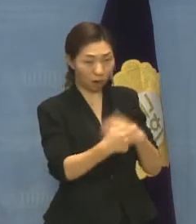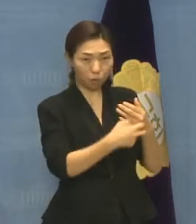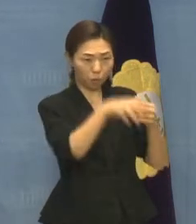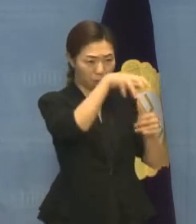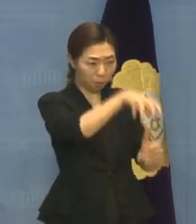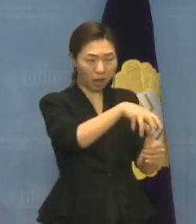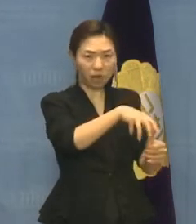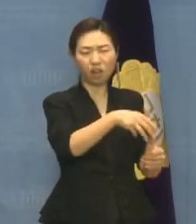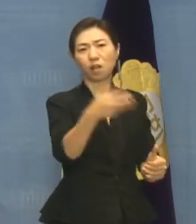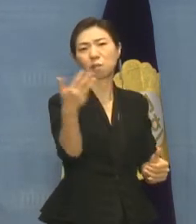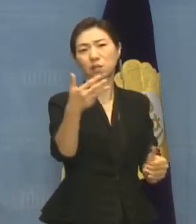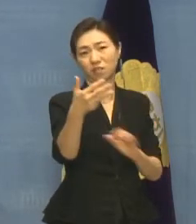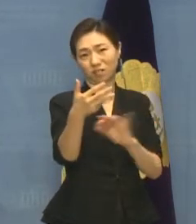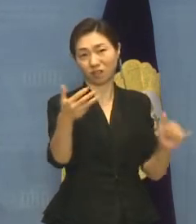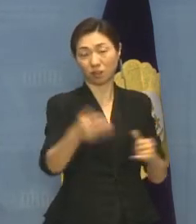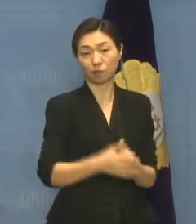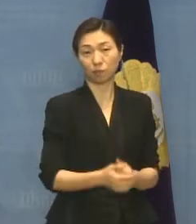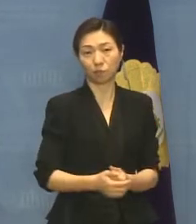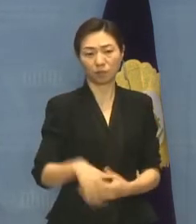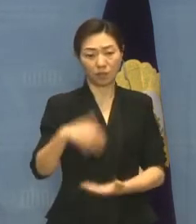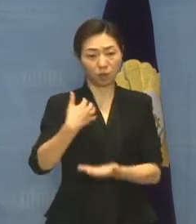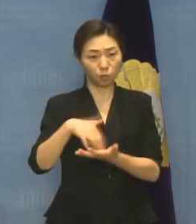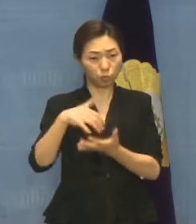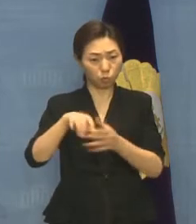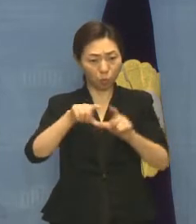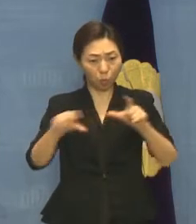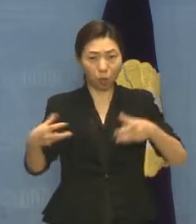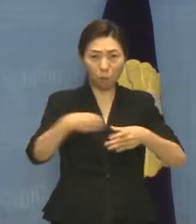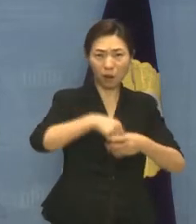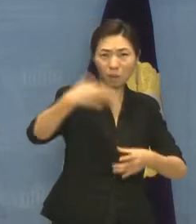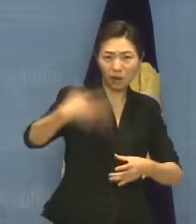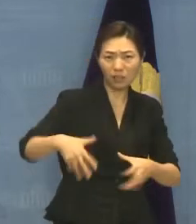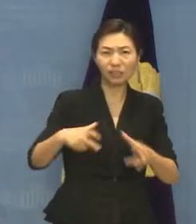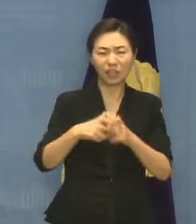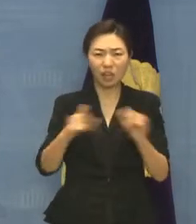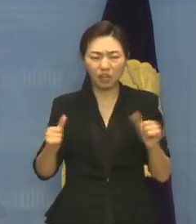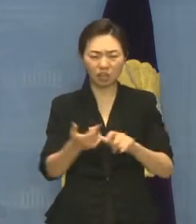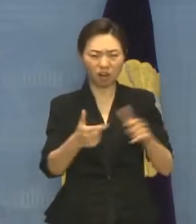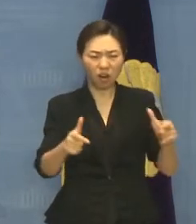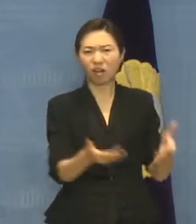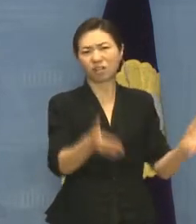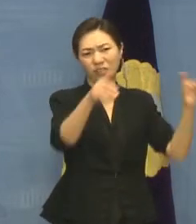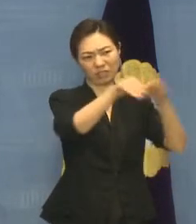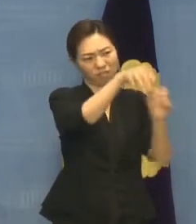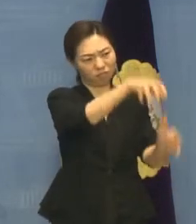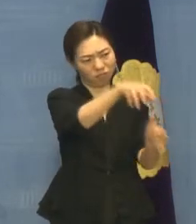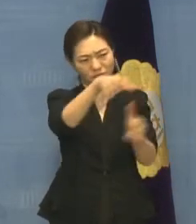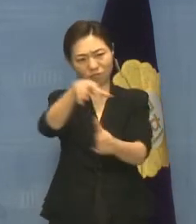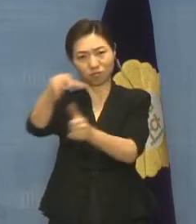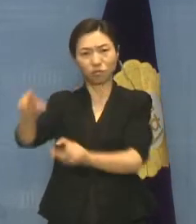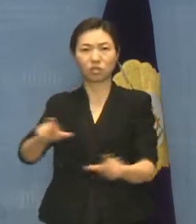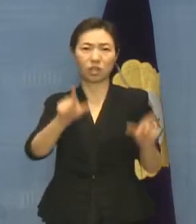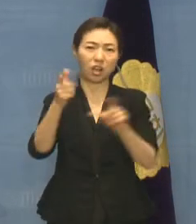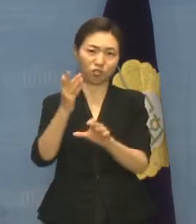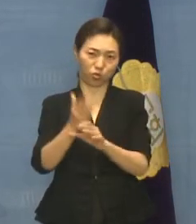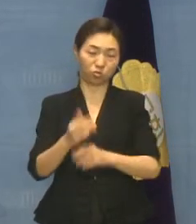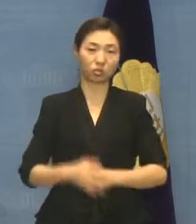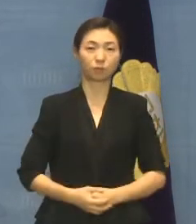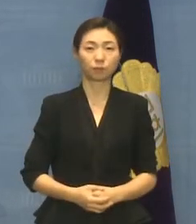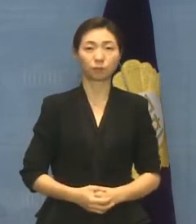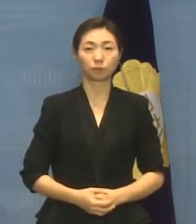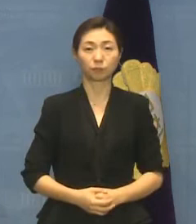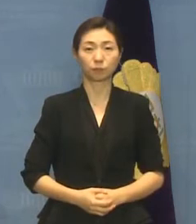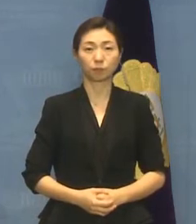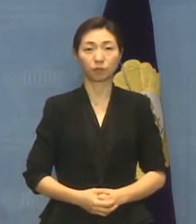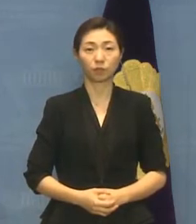통계에 포함되지 않는 많은 장애인이 다양한 형태의 시설에 감금되어서 살아가고 있습니다. 우리는